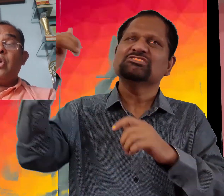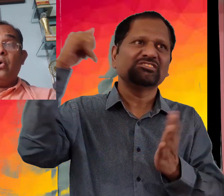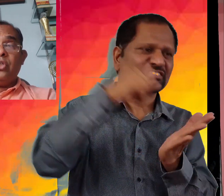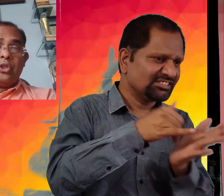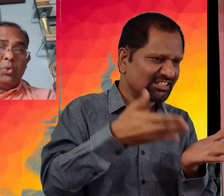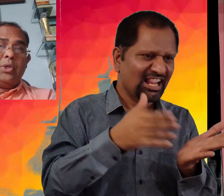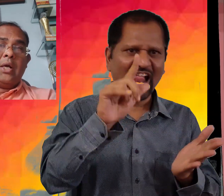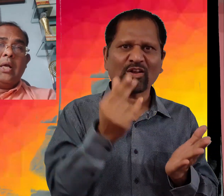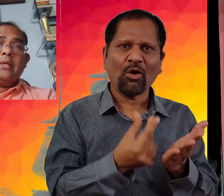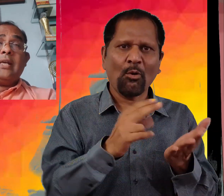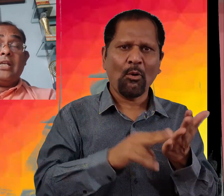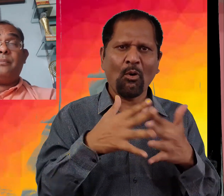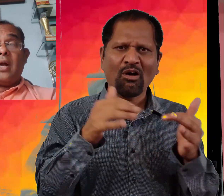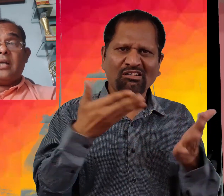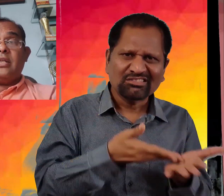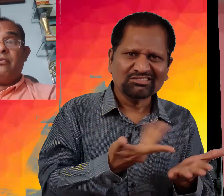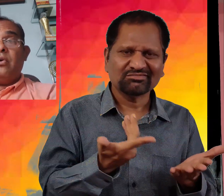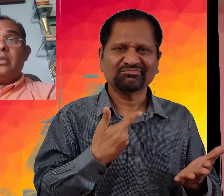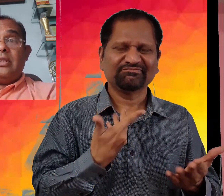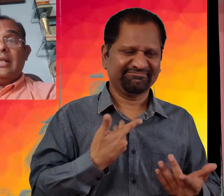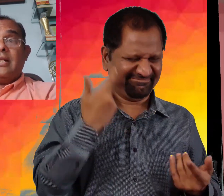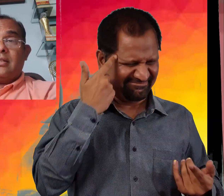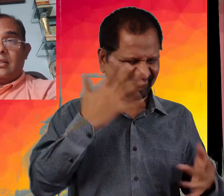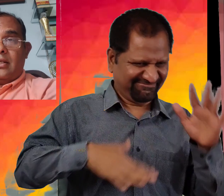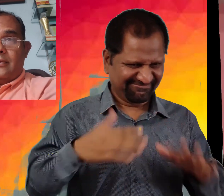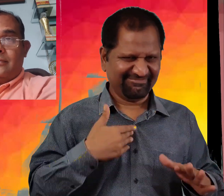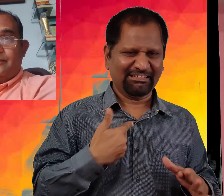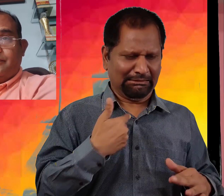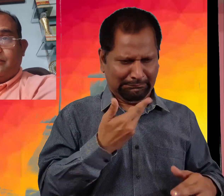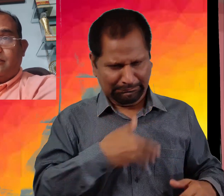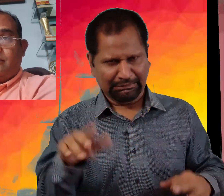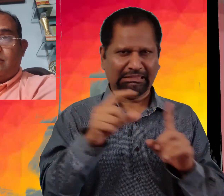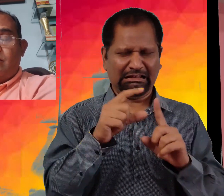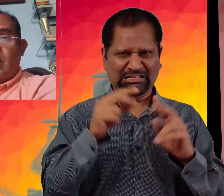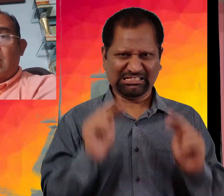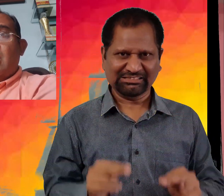انہوں نے کھوجنا شروع کیا کہ کس پرکار سے وہ ڈیلی جا سکتے ہیں